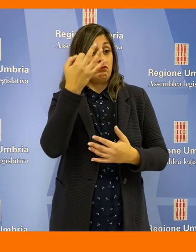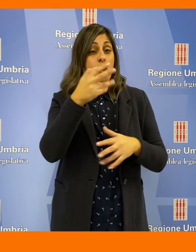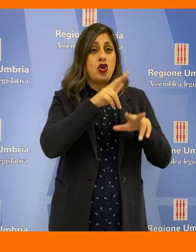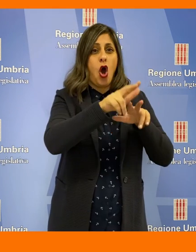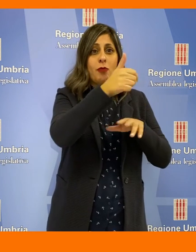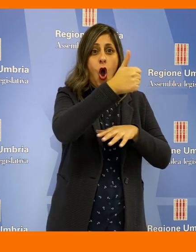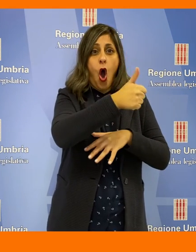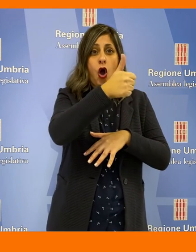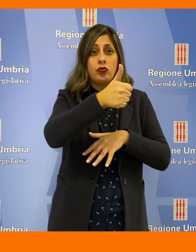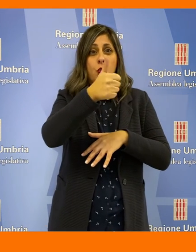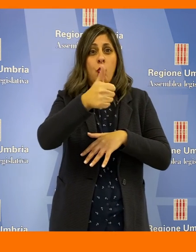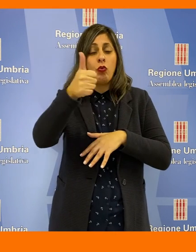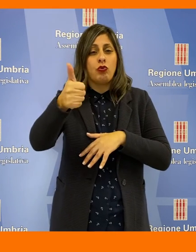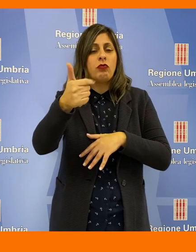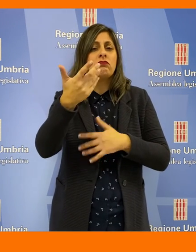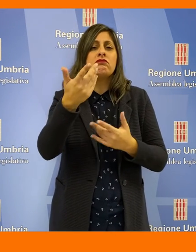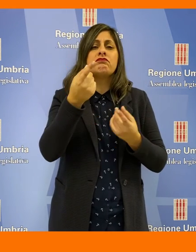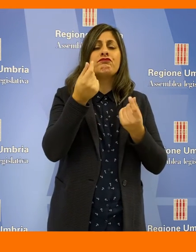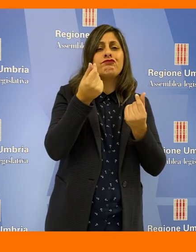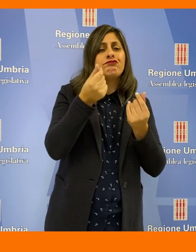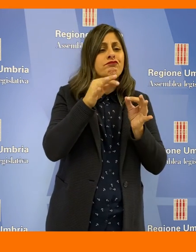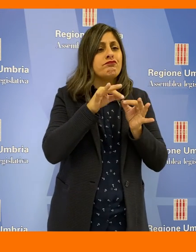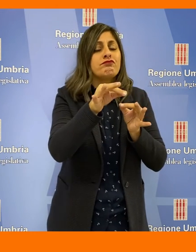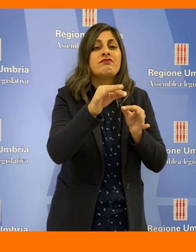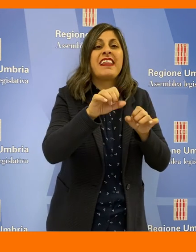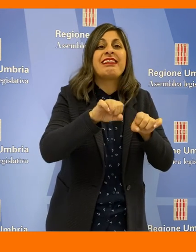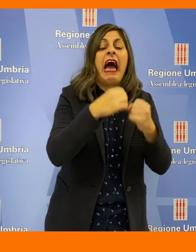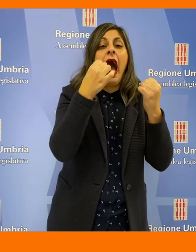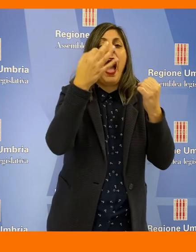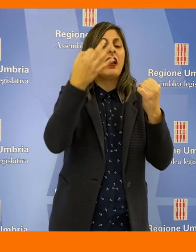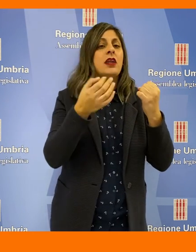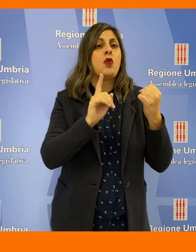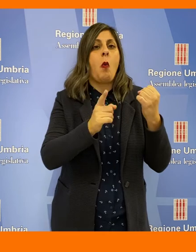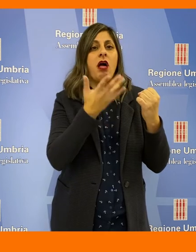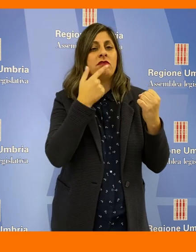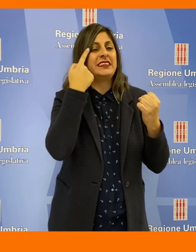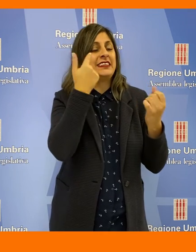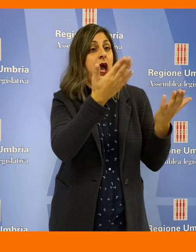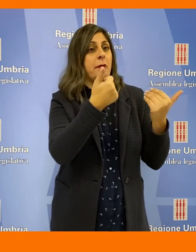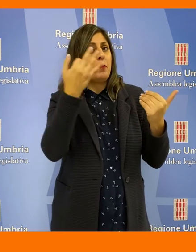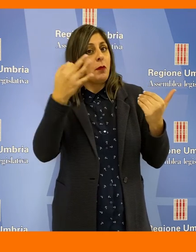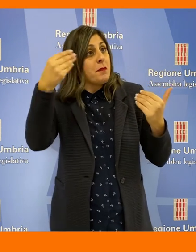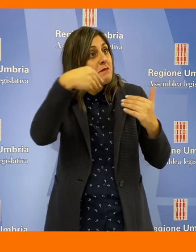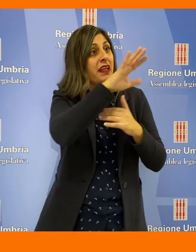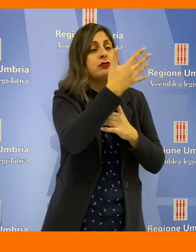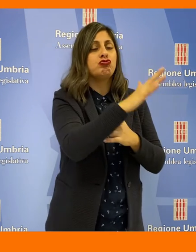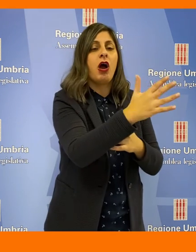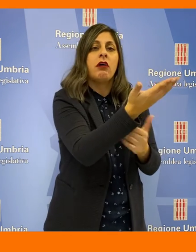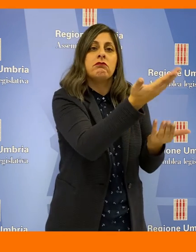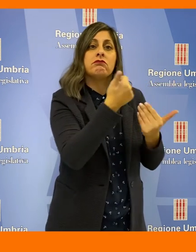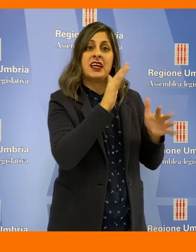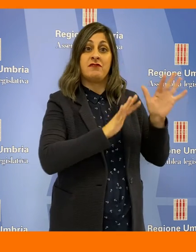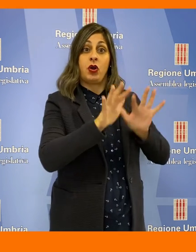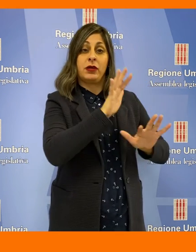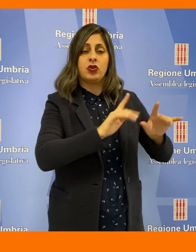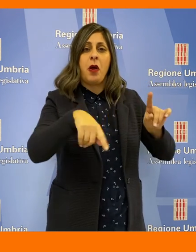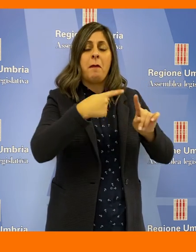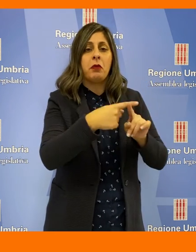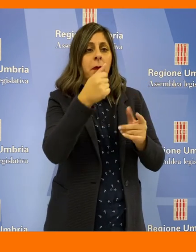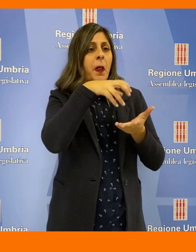ammonta rispettivamente per ogni singolo comune coinvolto la quantificazione dei danni inviata alla competente direzione regionale e alla